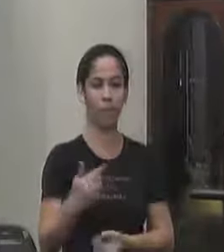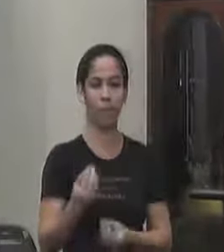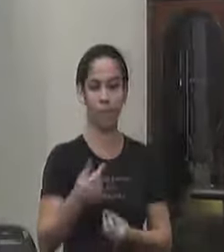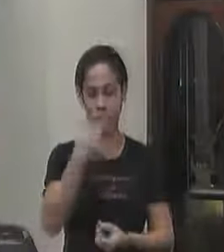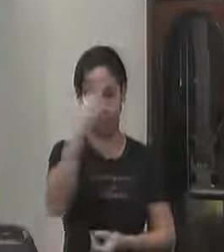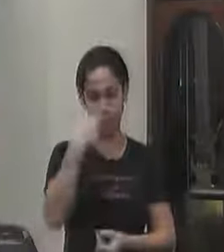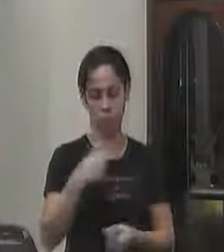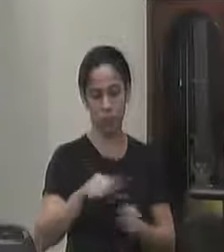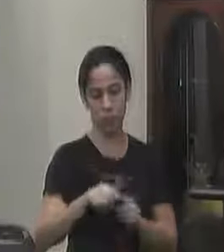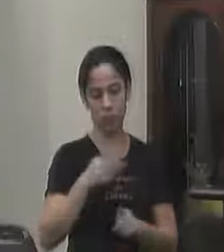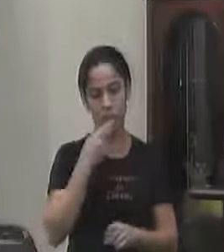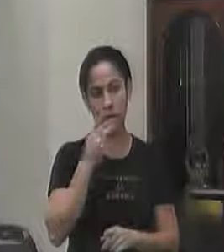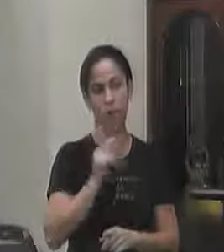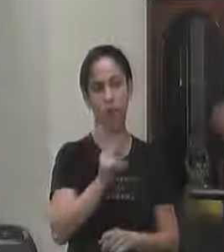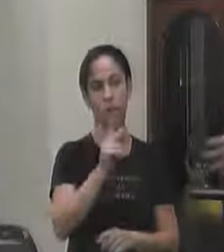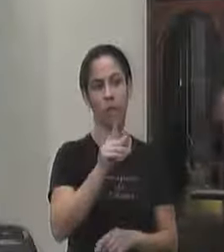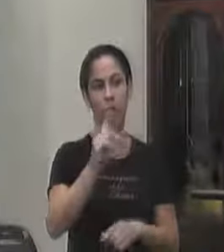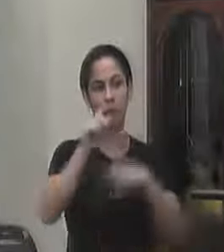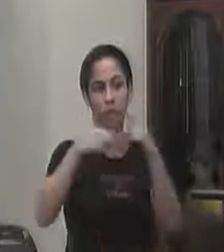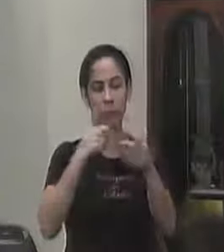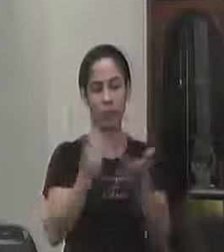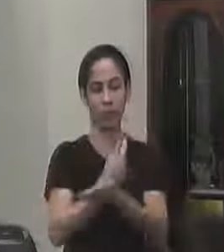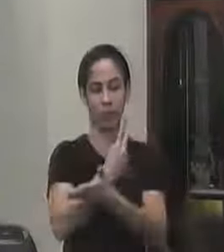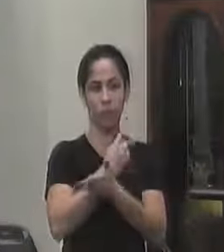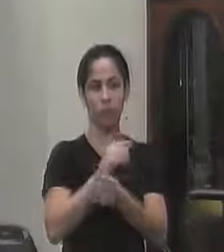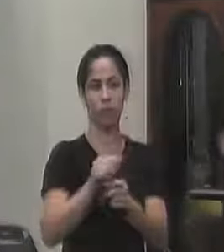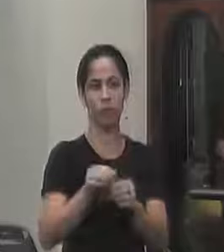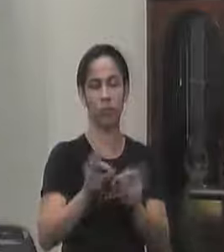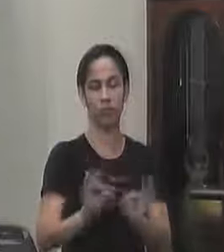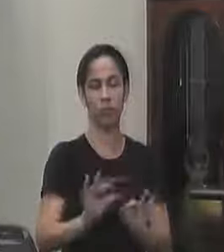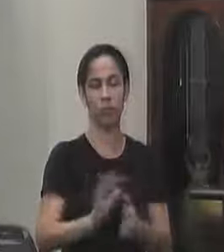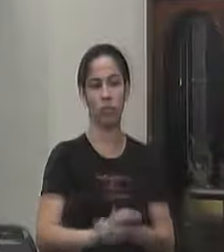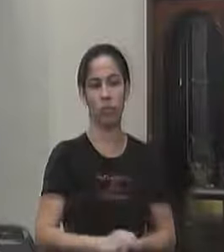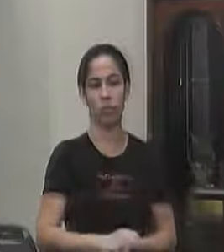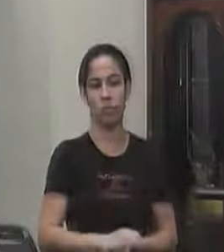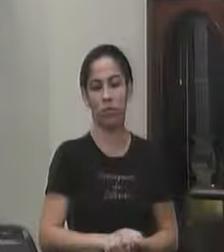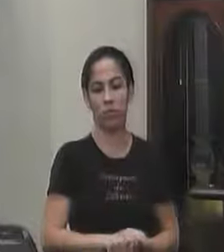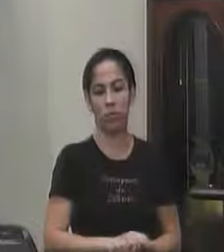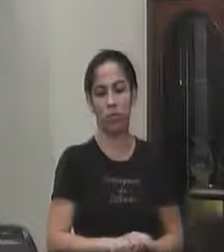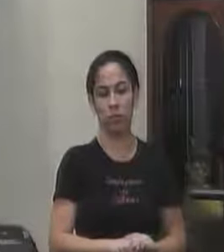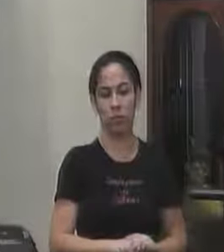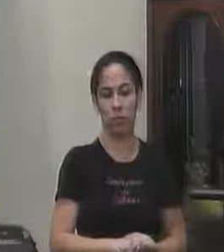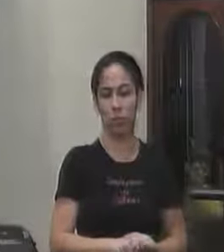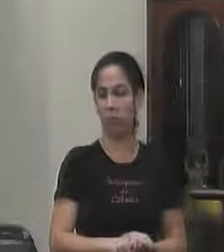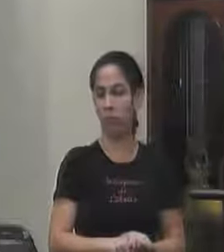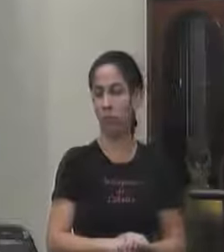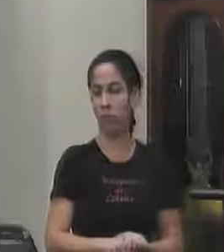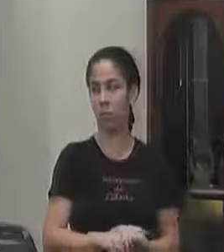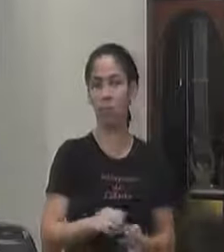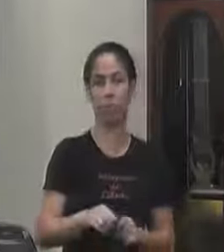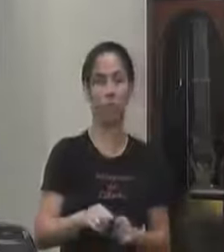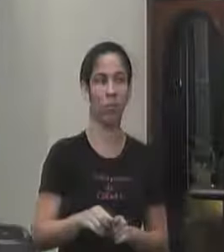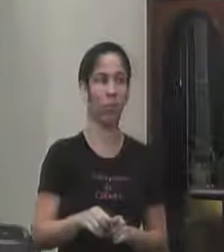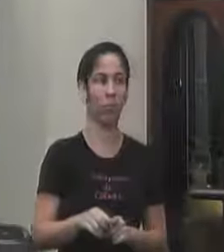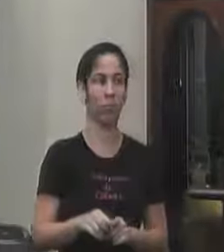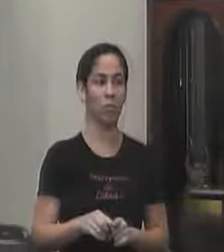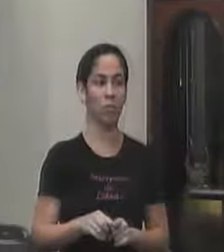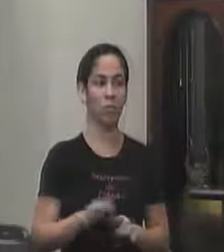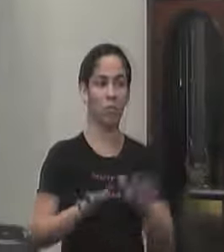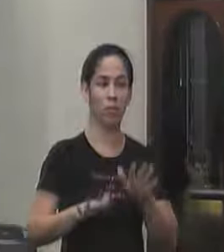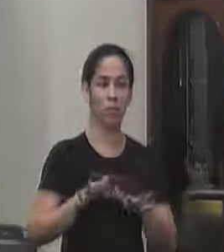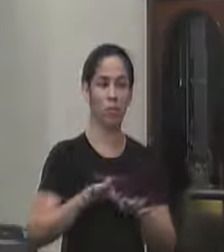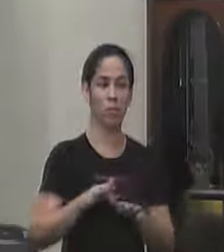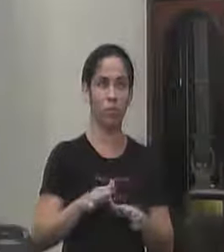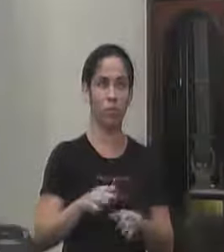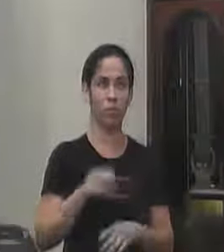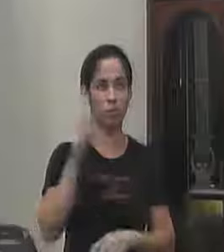perfil eu gosto de dizer as coisas quando eu realmente estou com ela nas mãos tá então a gente tem na